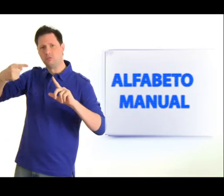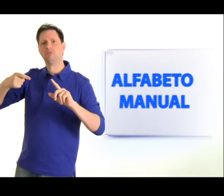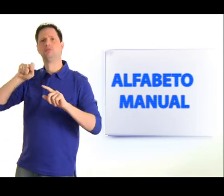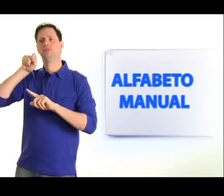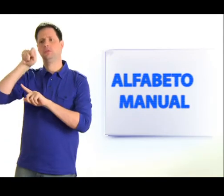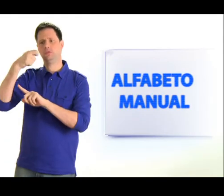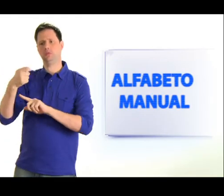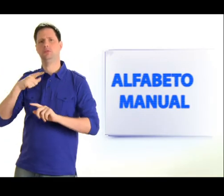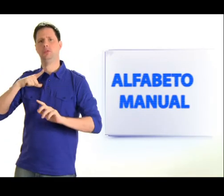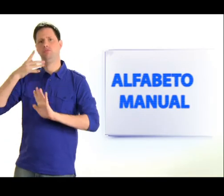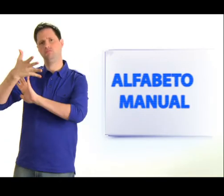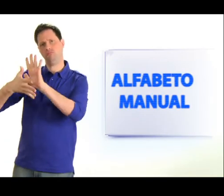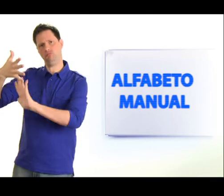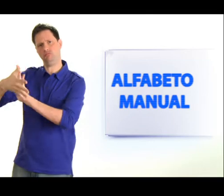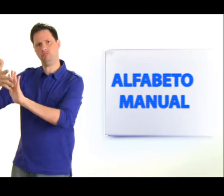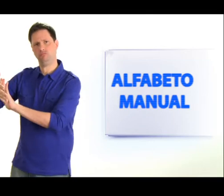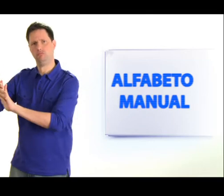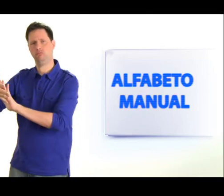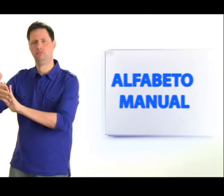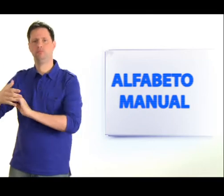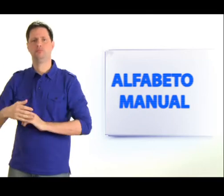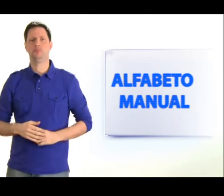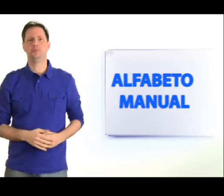Depois, termos sinais da língua de sinais.